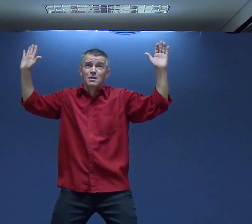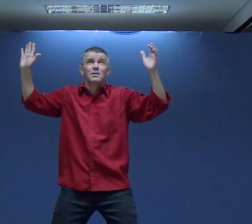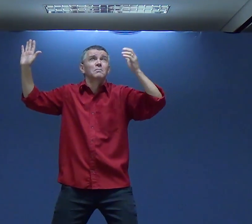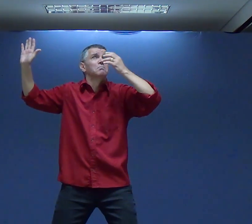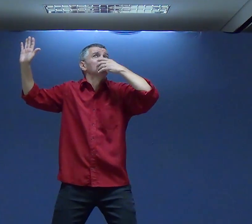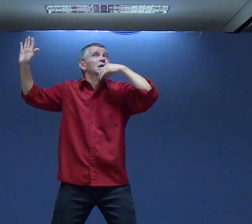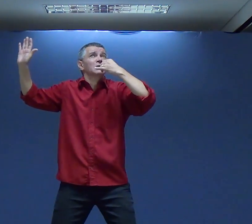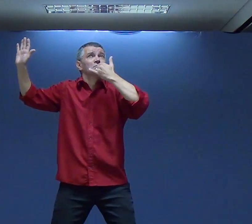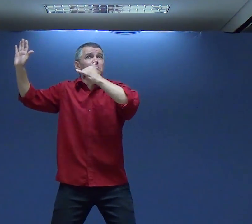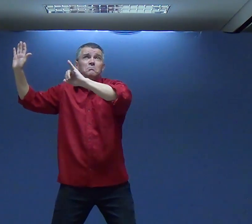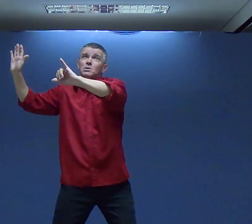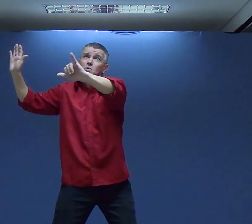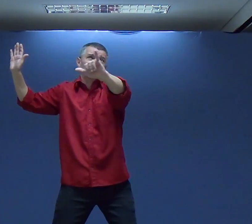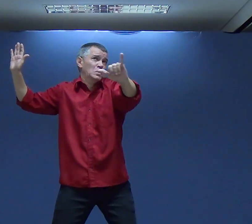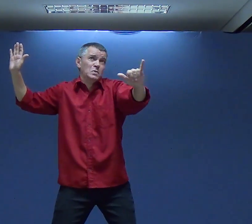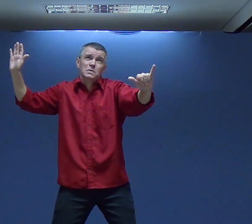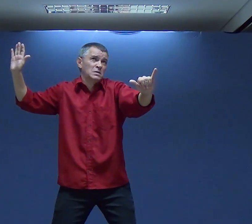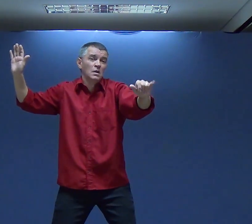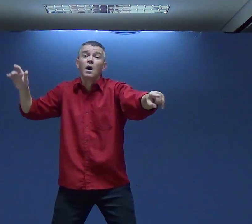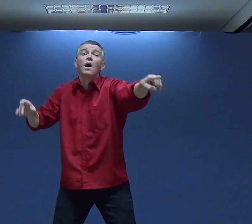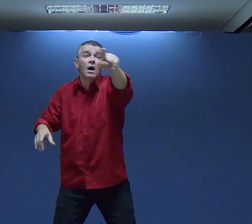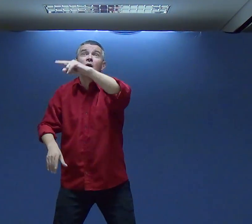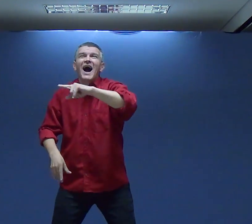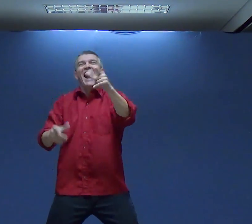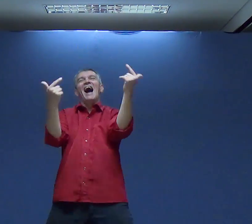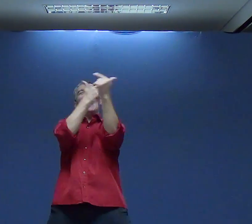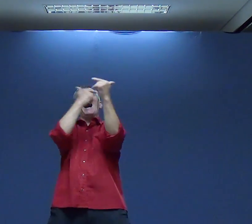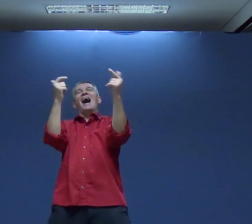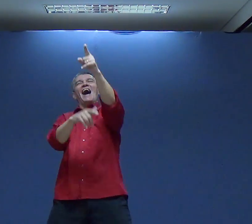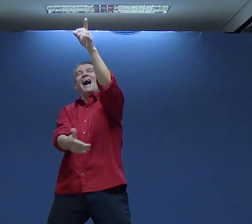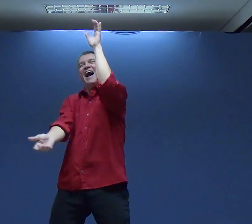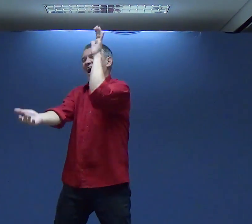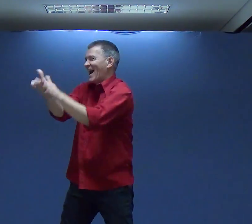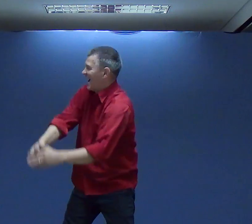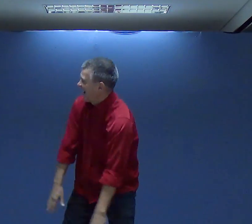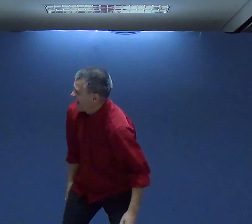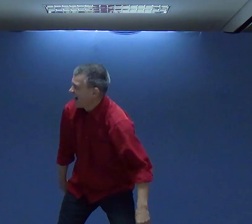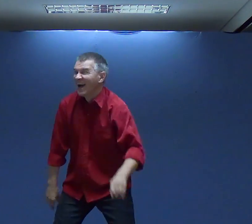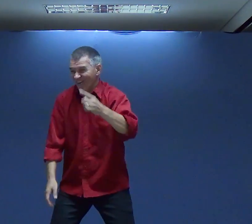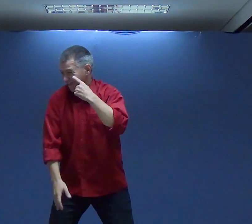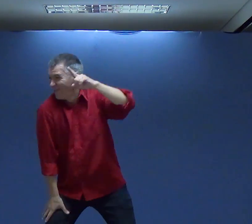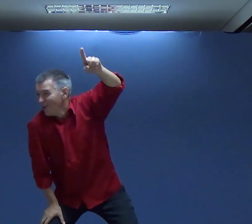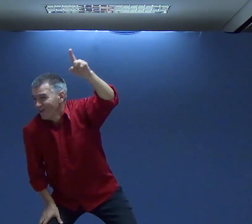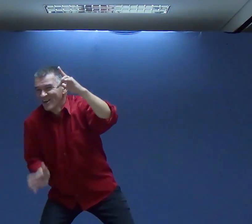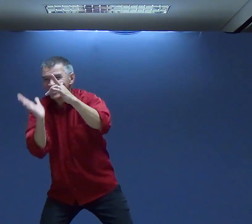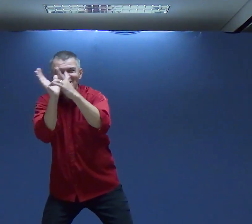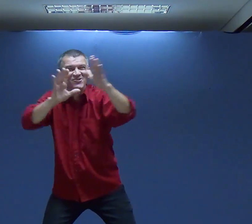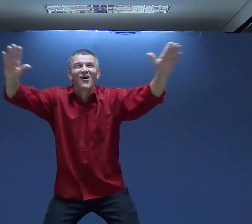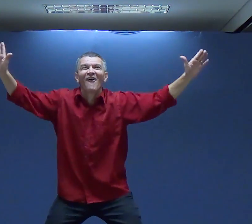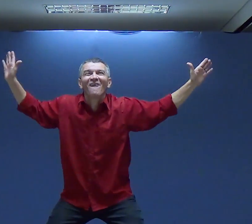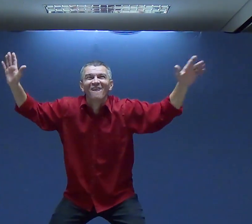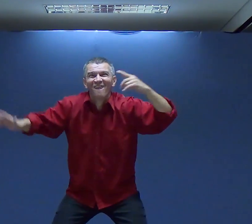foi esse Sentimento De Jesus As pessoas Não compreendiam O que estava acontecendo Não